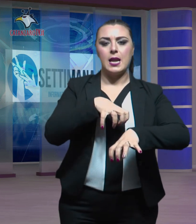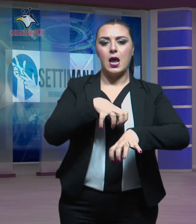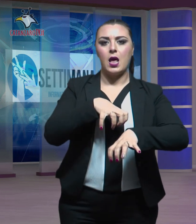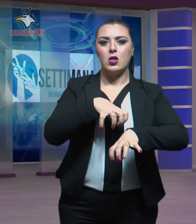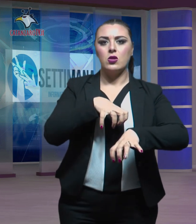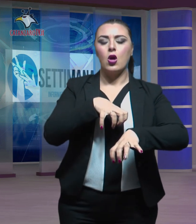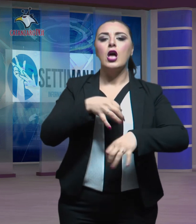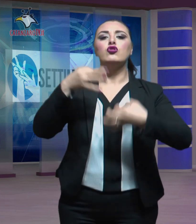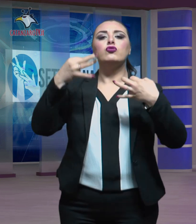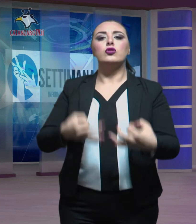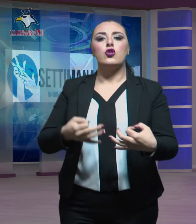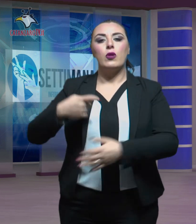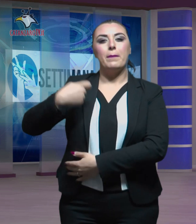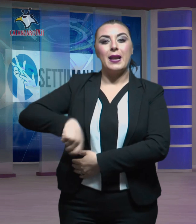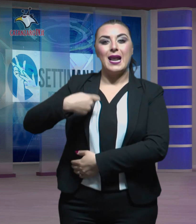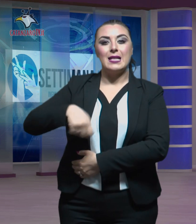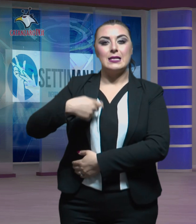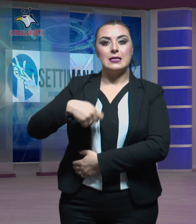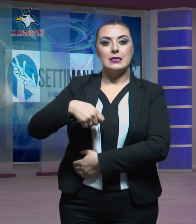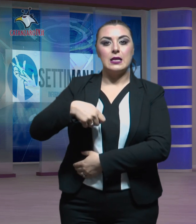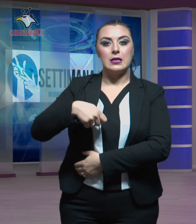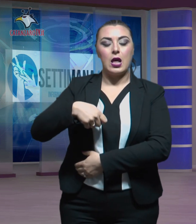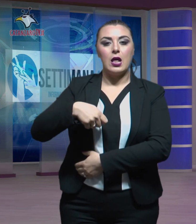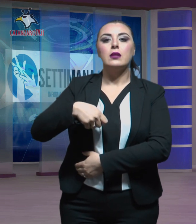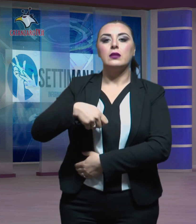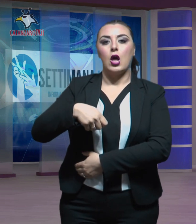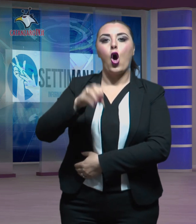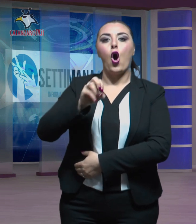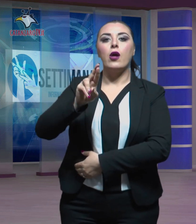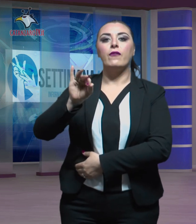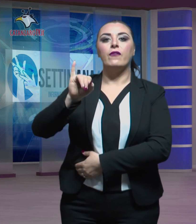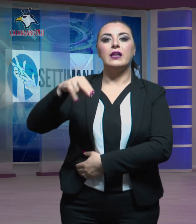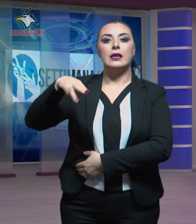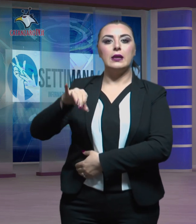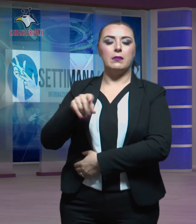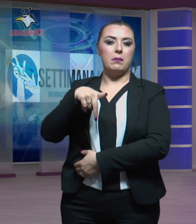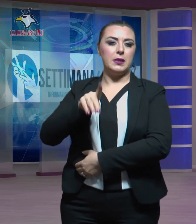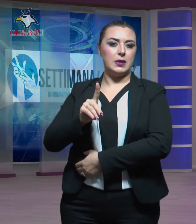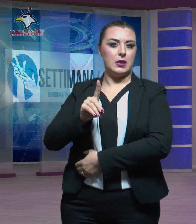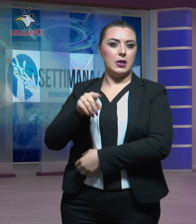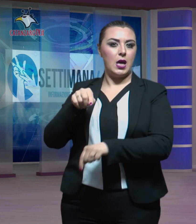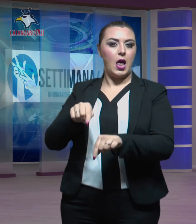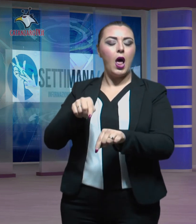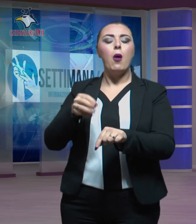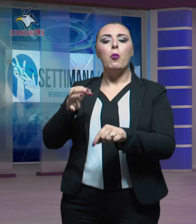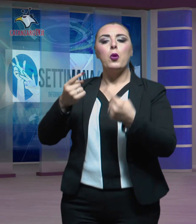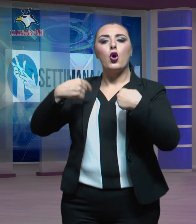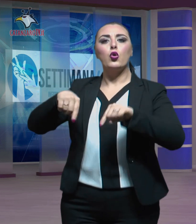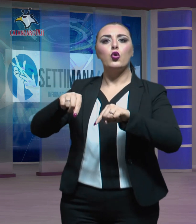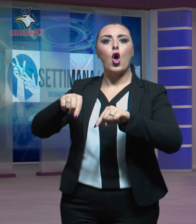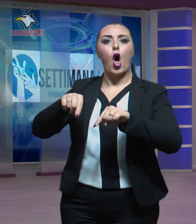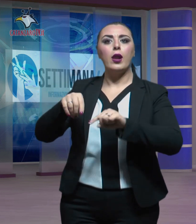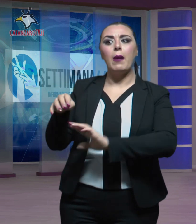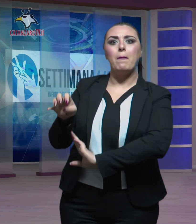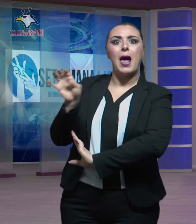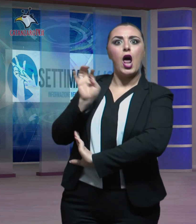deciso il Presidente del Partito Orfini durante la riunione tenutasi a Roma